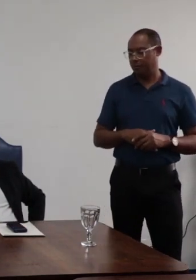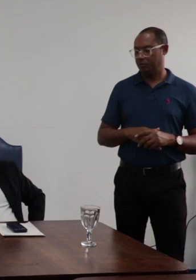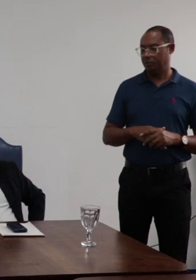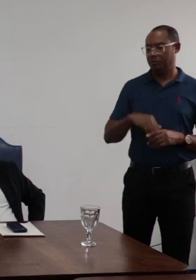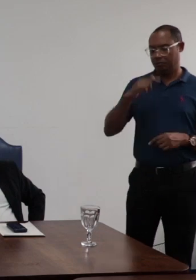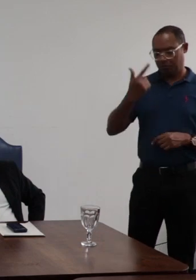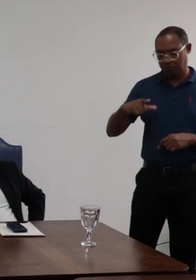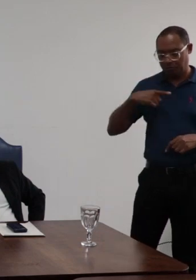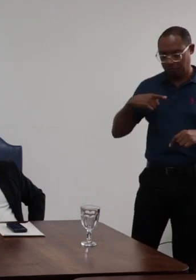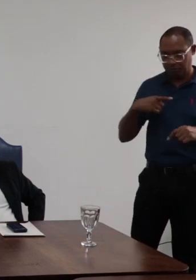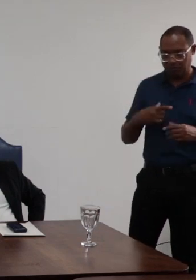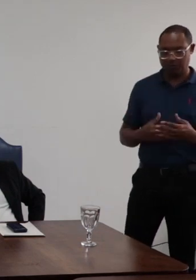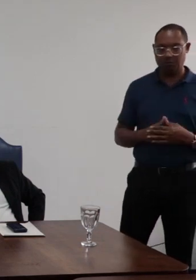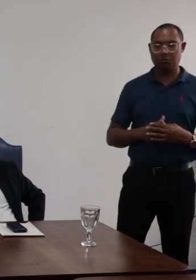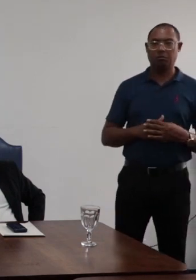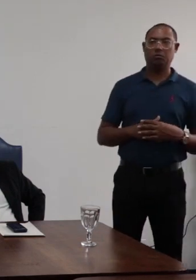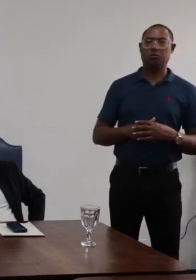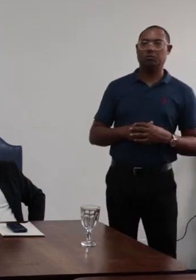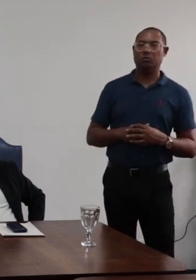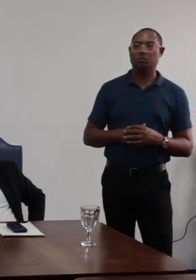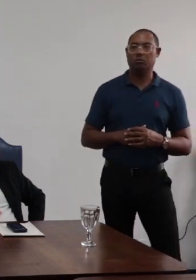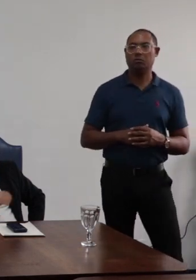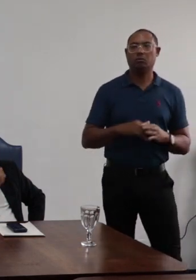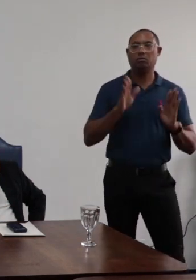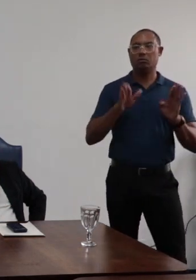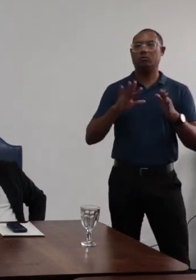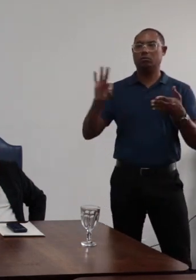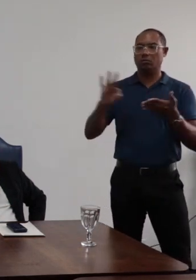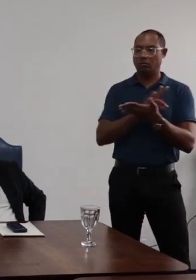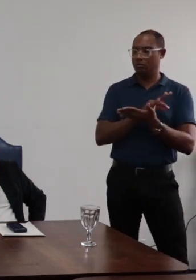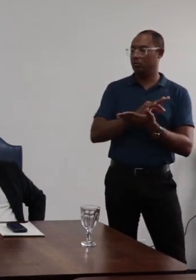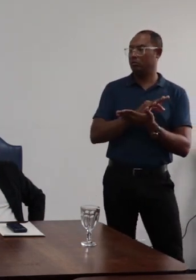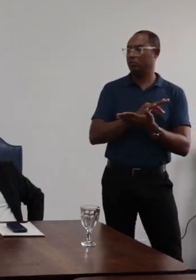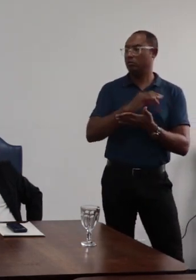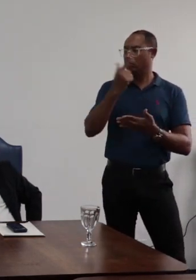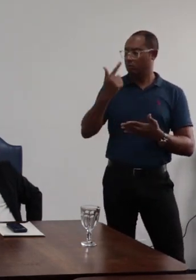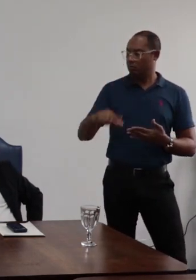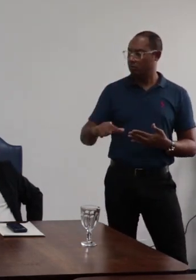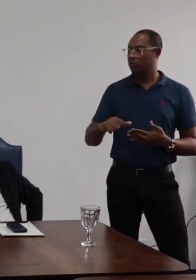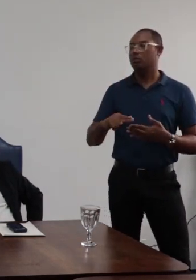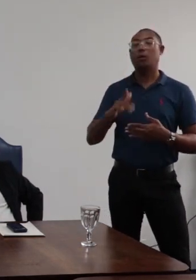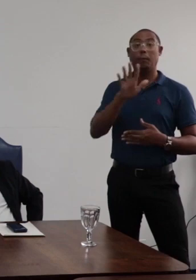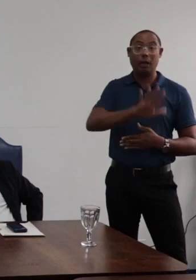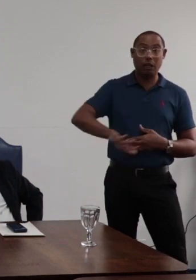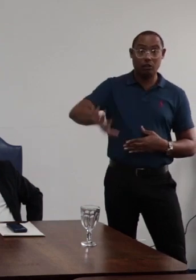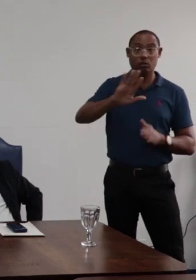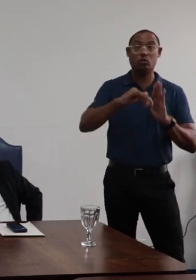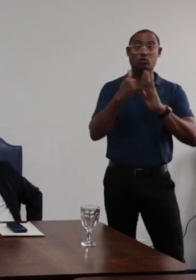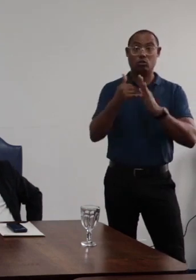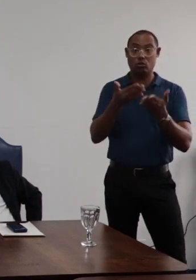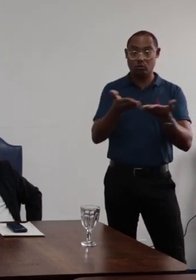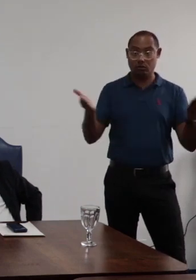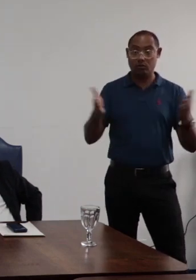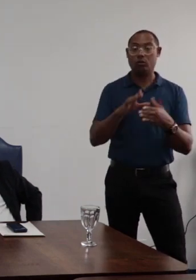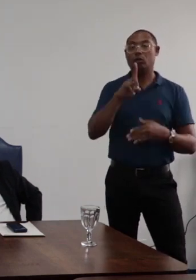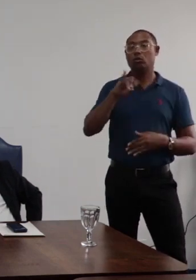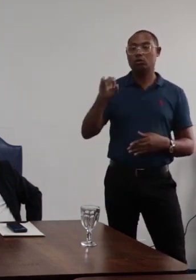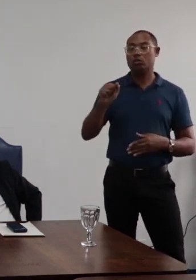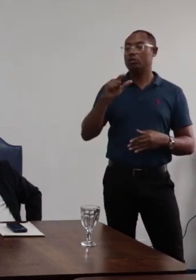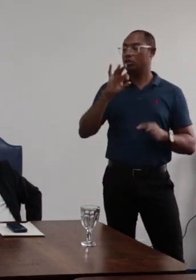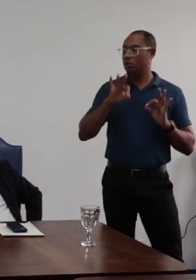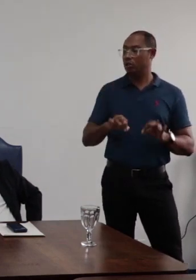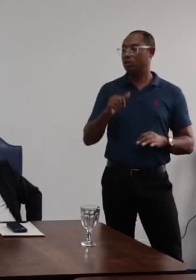e reafirmar aqui, já está inscrito na resolução, mas queria reafirmar aqui para o público a data